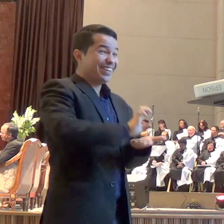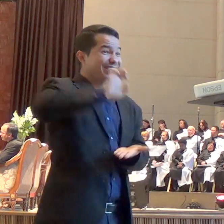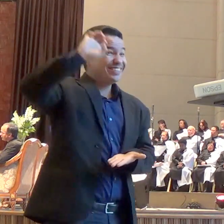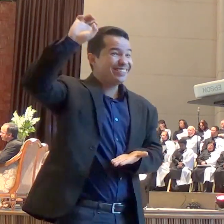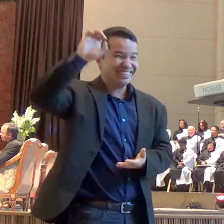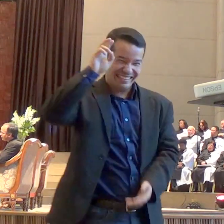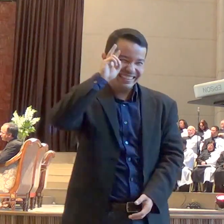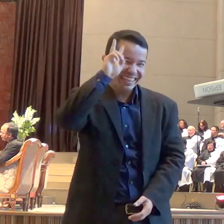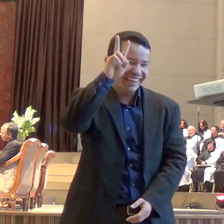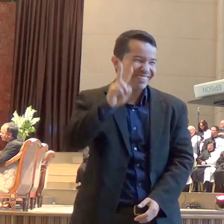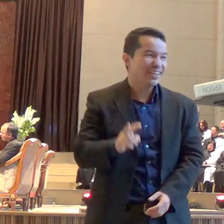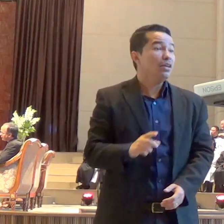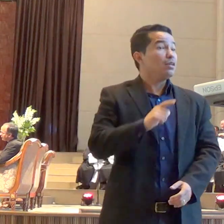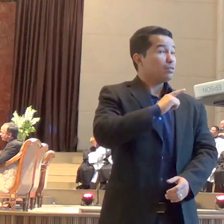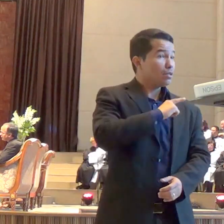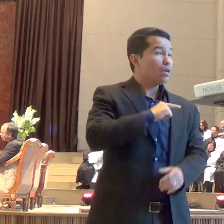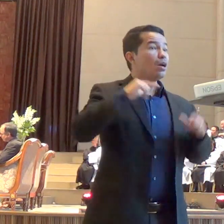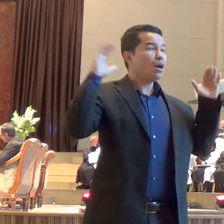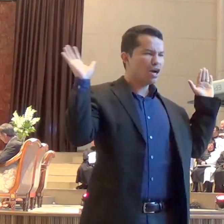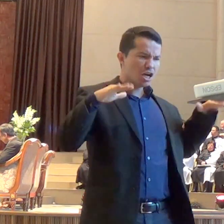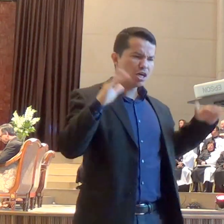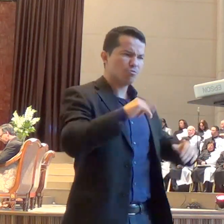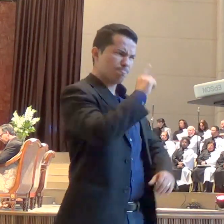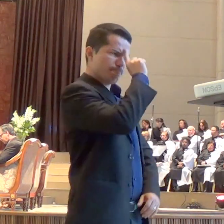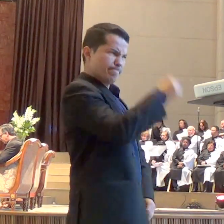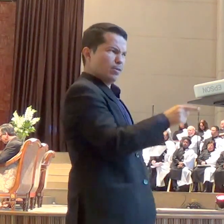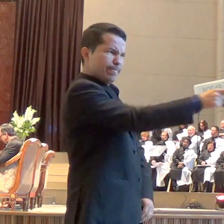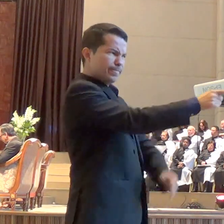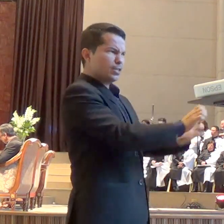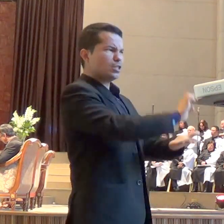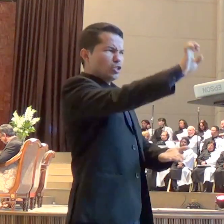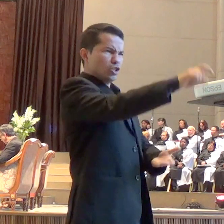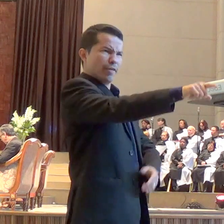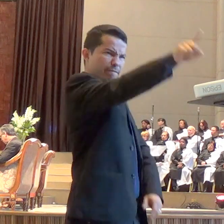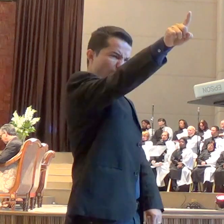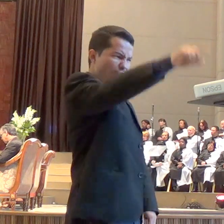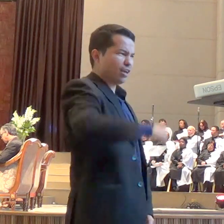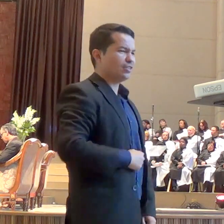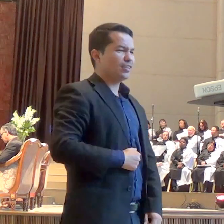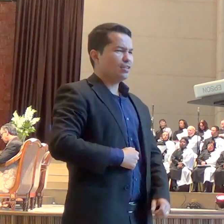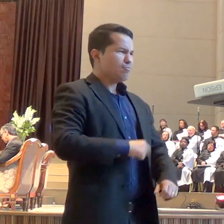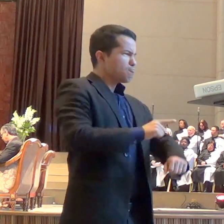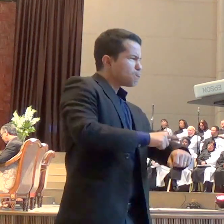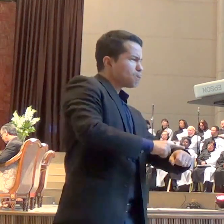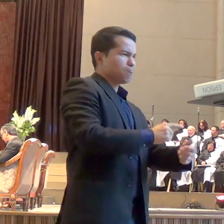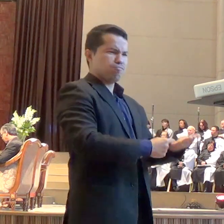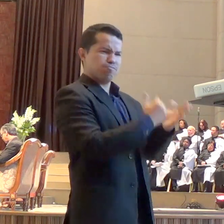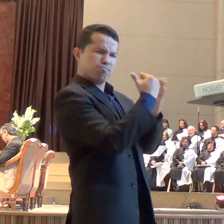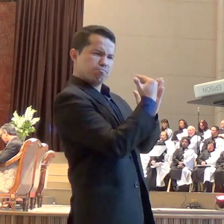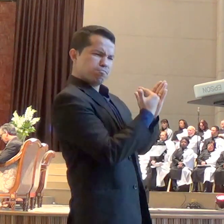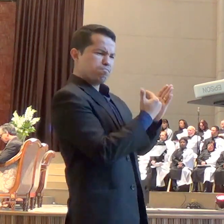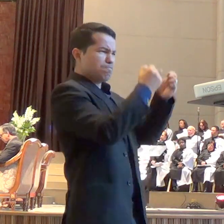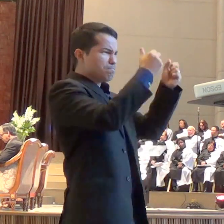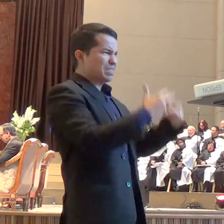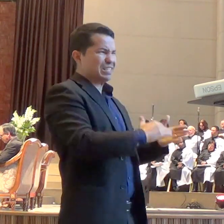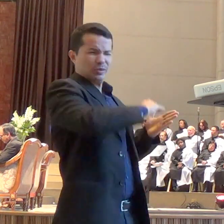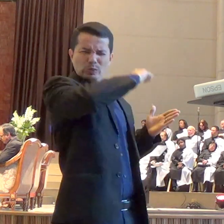Senhor dando ordens para Elias do que ele deveria fazer, quando ele deveria fazer. Nós vamos encontrar o anjo do